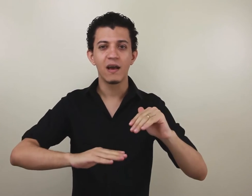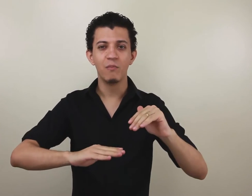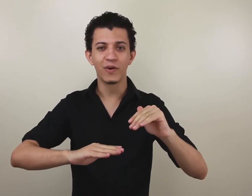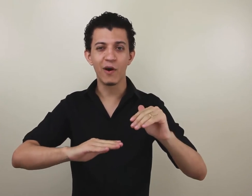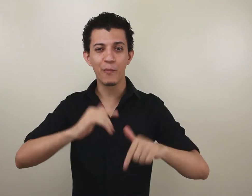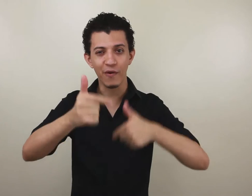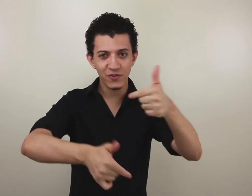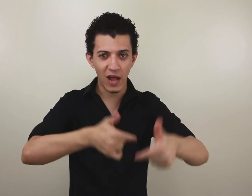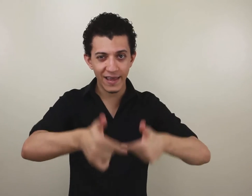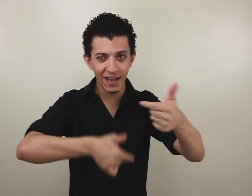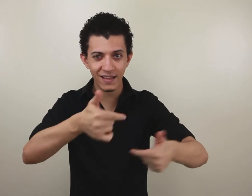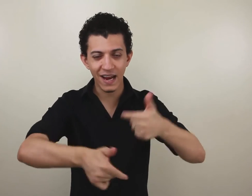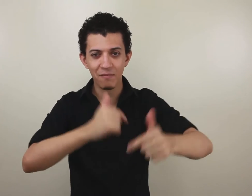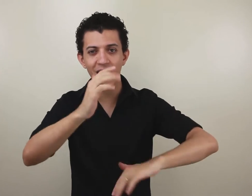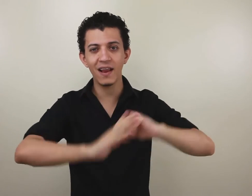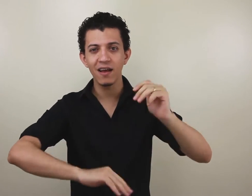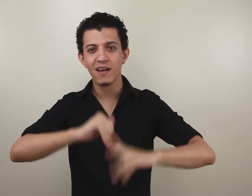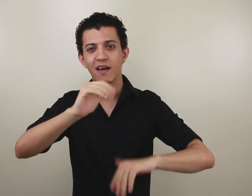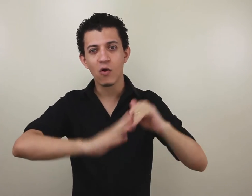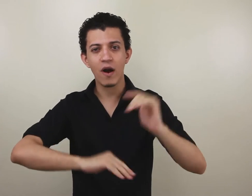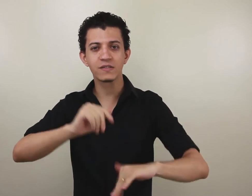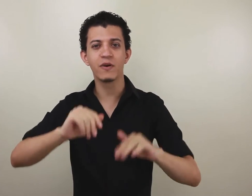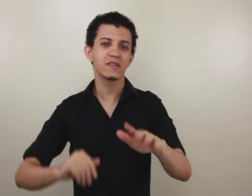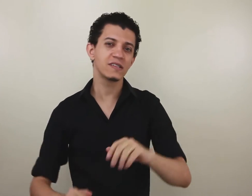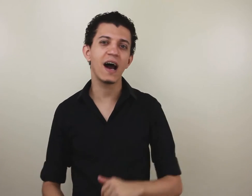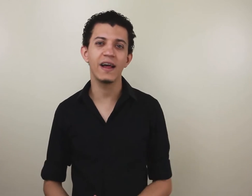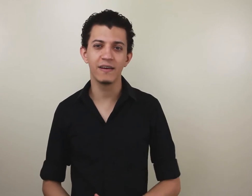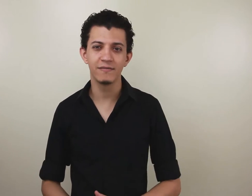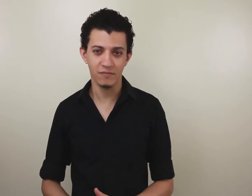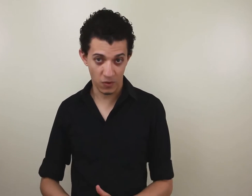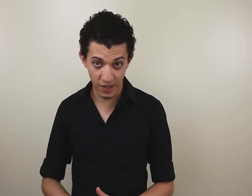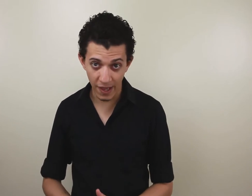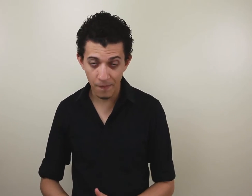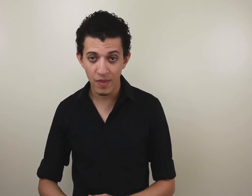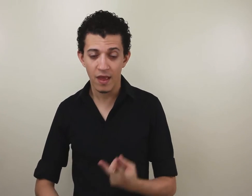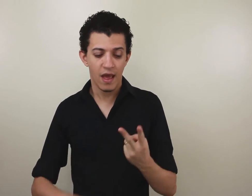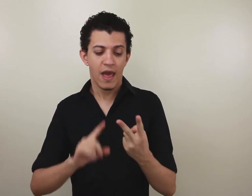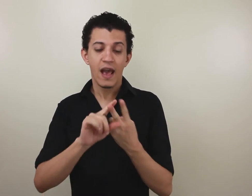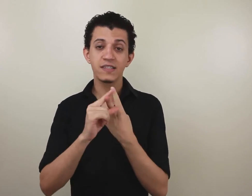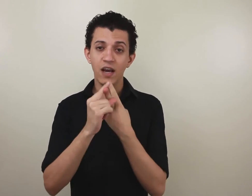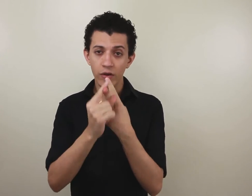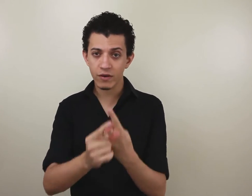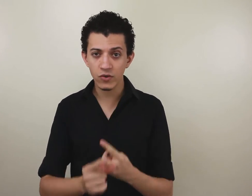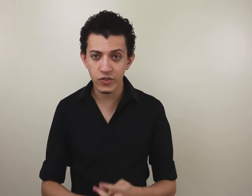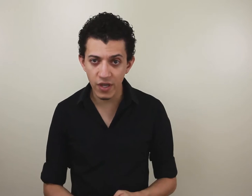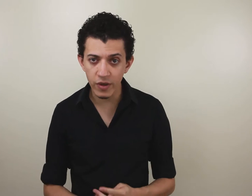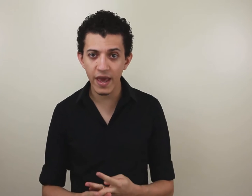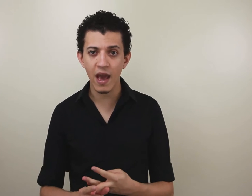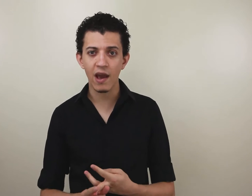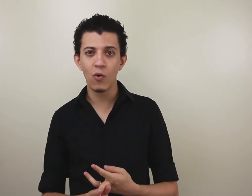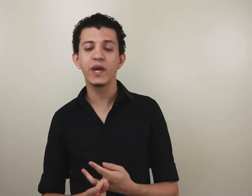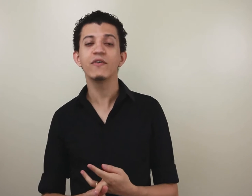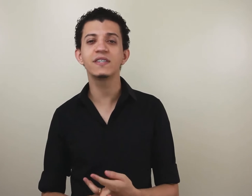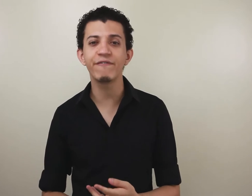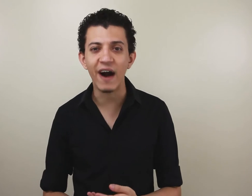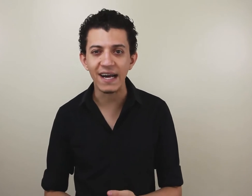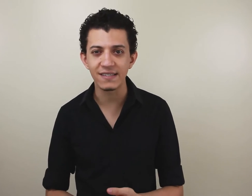Porque é aquele que trabalha com as mãos nessa área, ok? Existe a outra construção que é o que você faz,